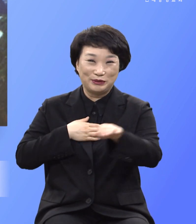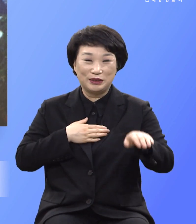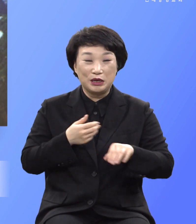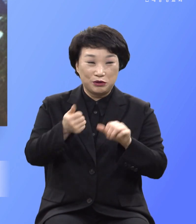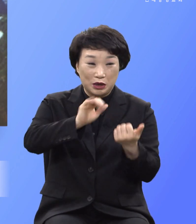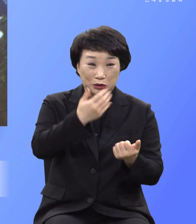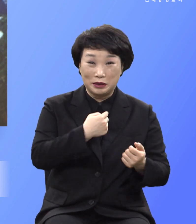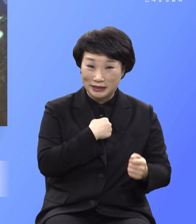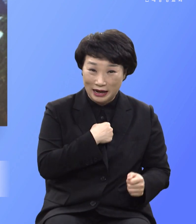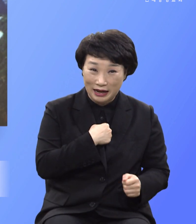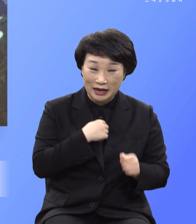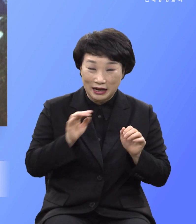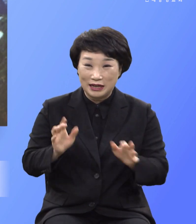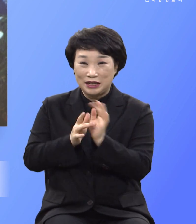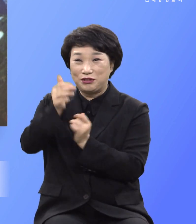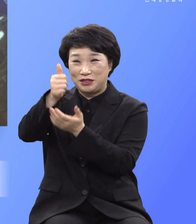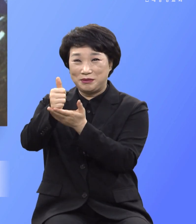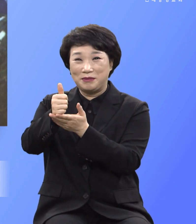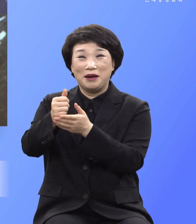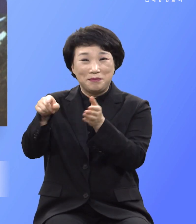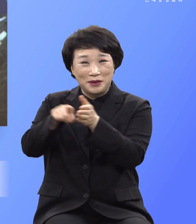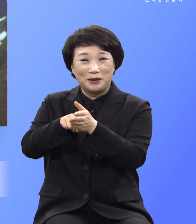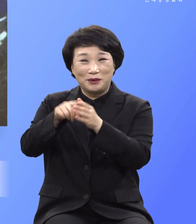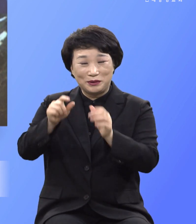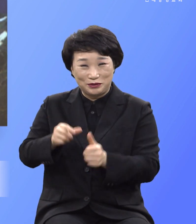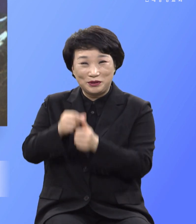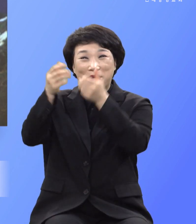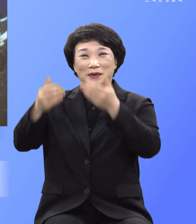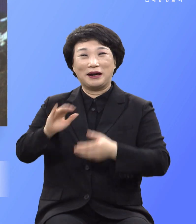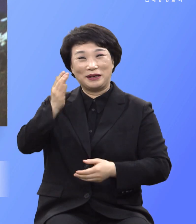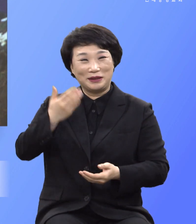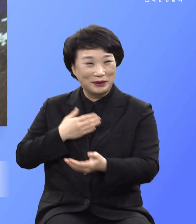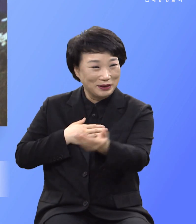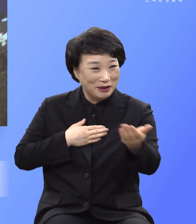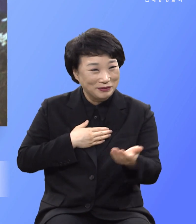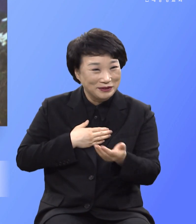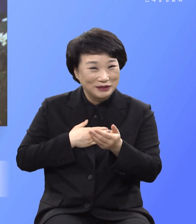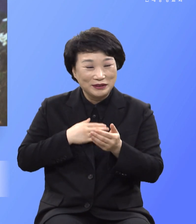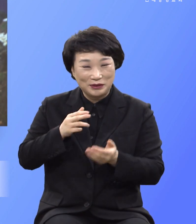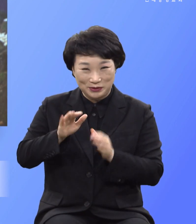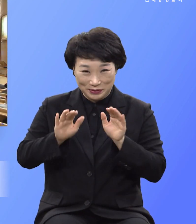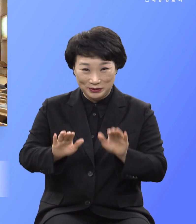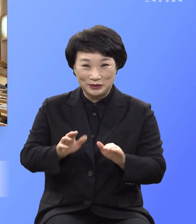예수로 살게 되는 자가 되어버리기를 주님의 이름으로 추건합니다